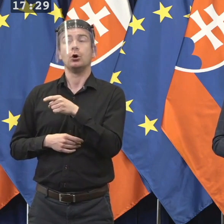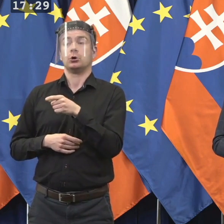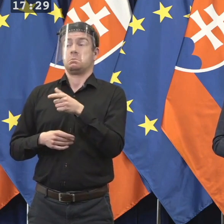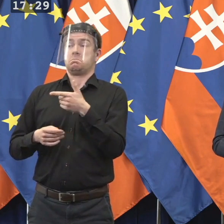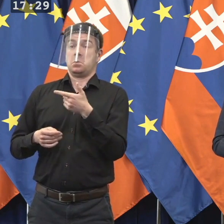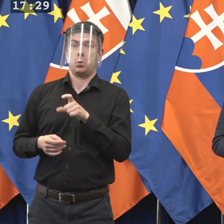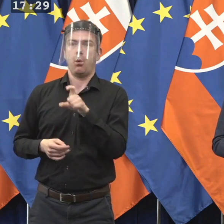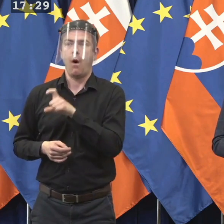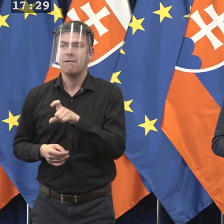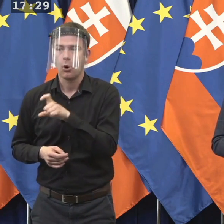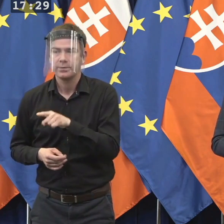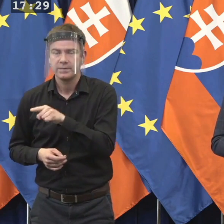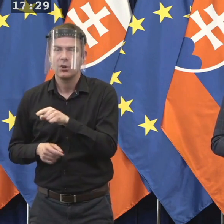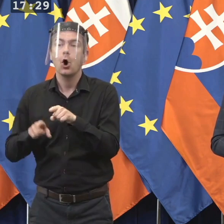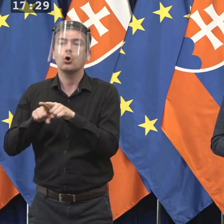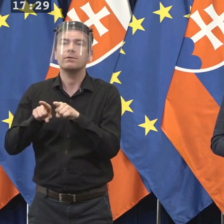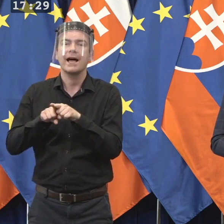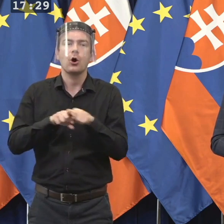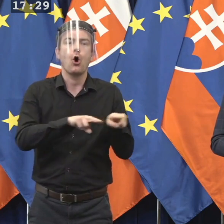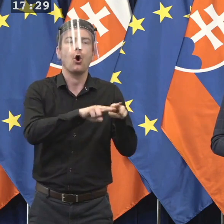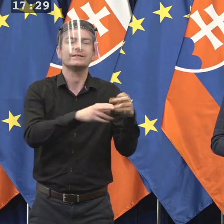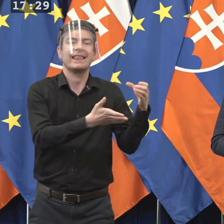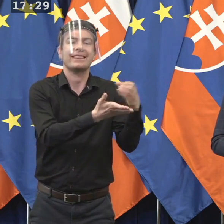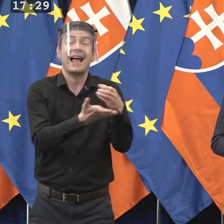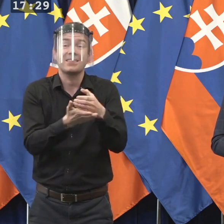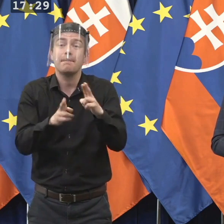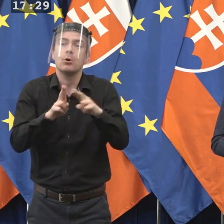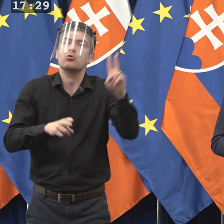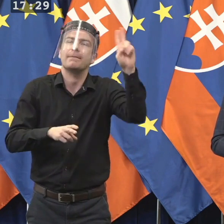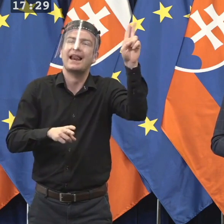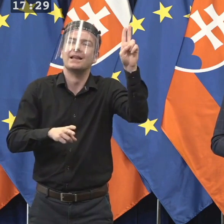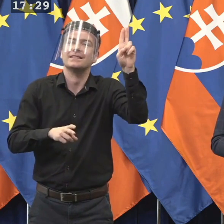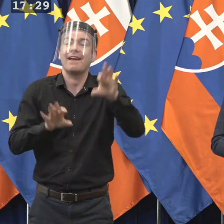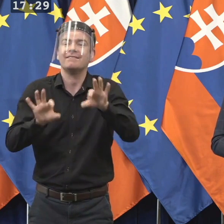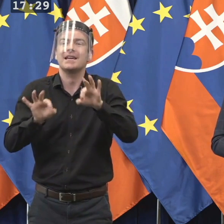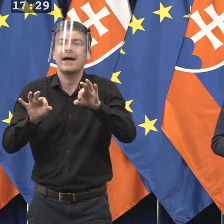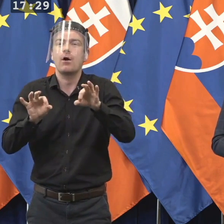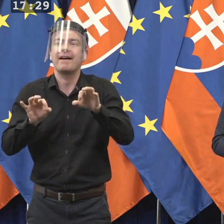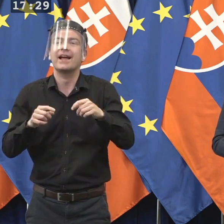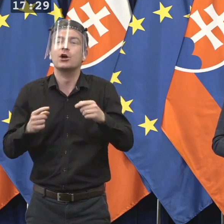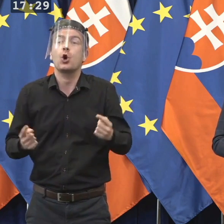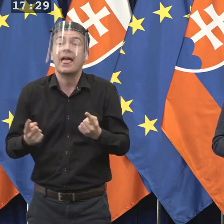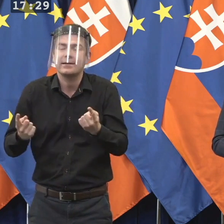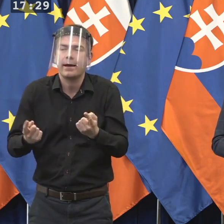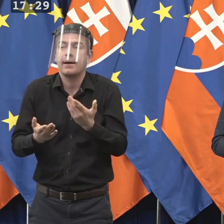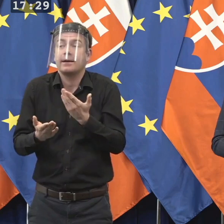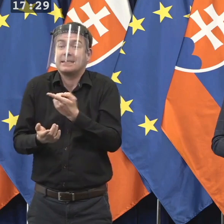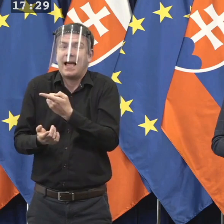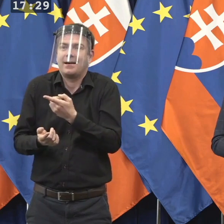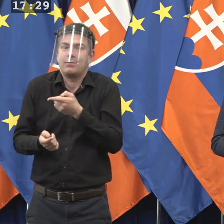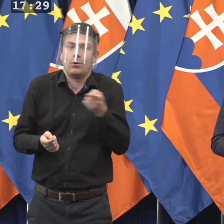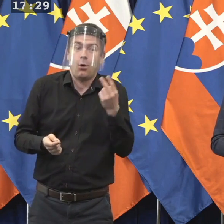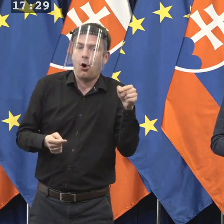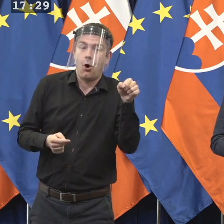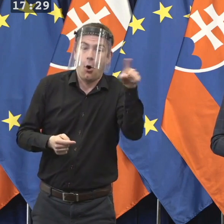výberové konania, ktorí predtým o tom neuvažovali. A preto som o tom presvedčená, že mal by tento priestor byť otvorený a